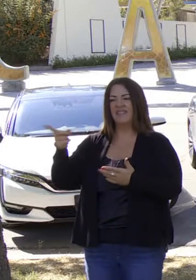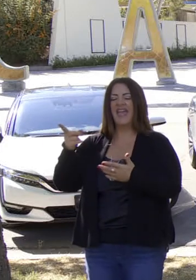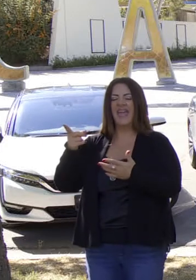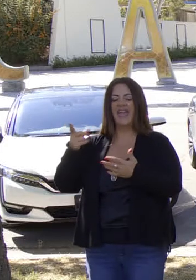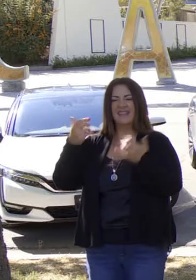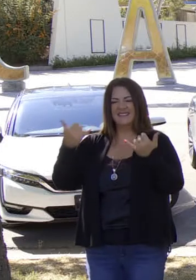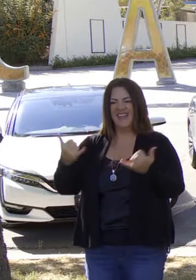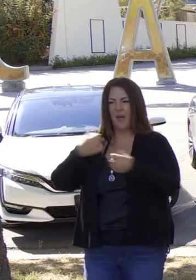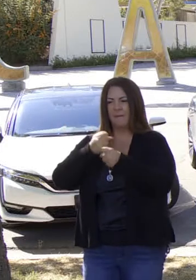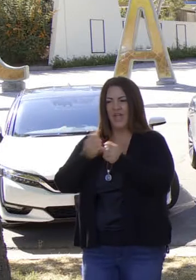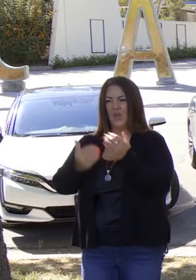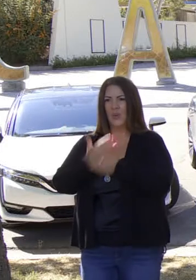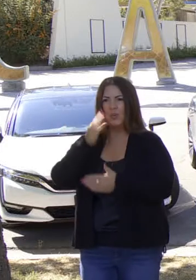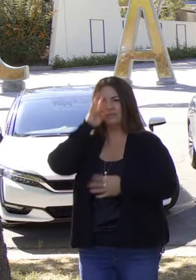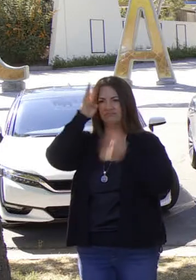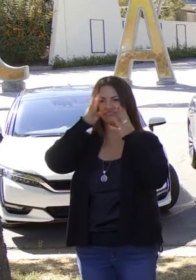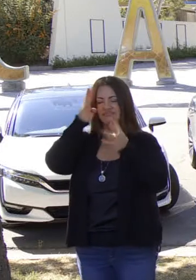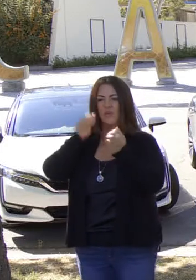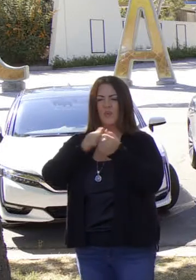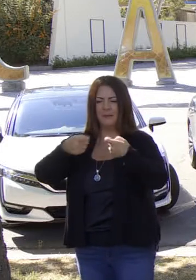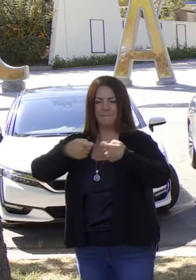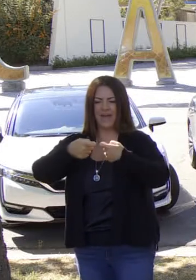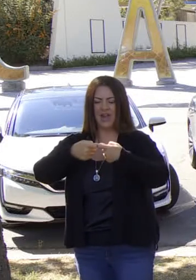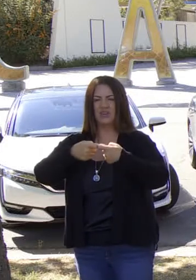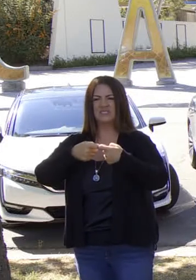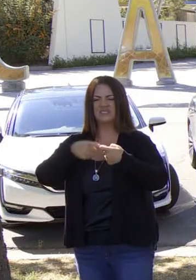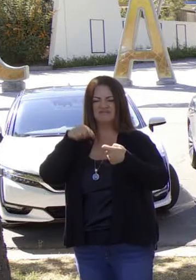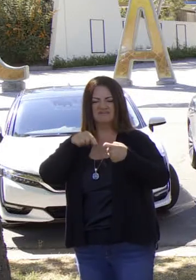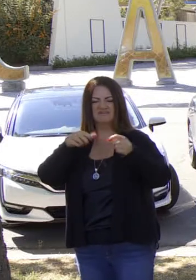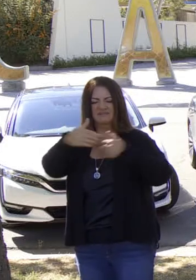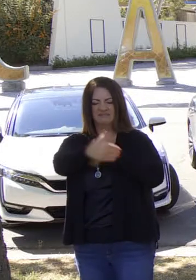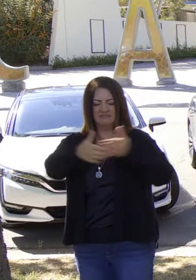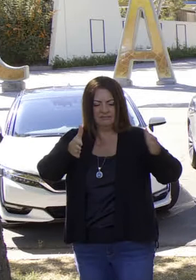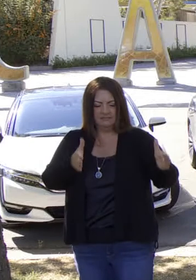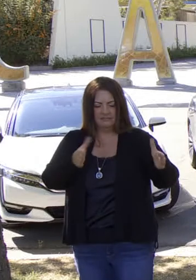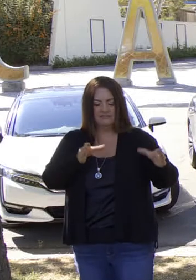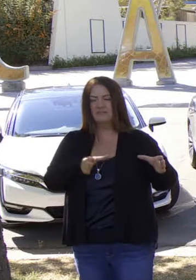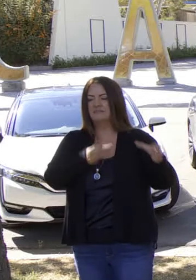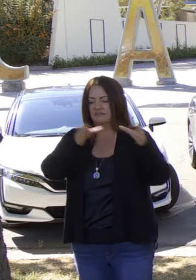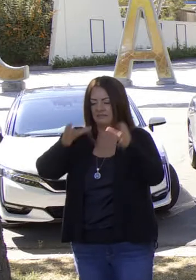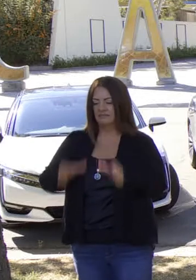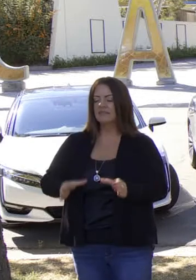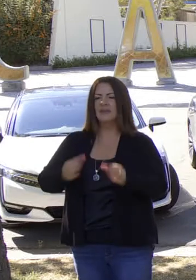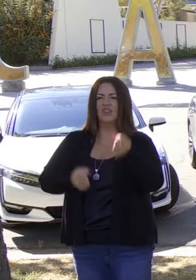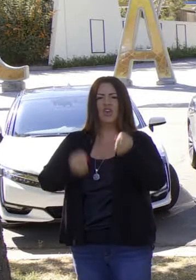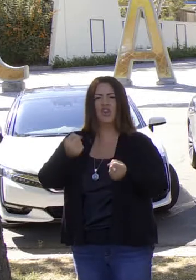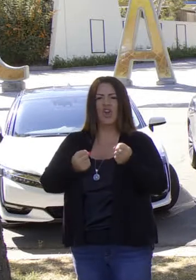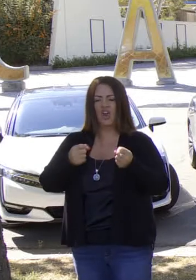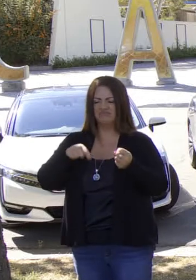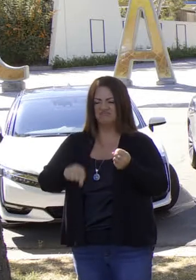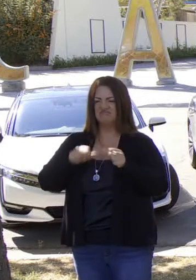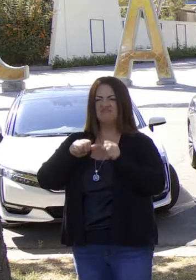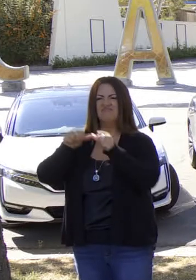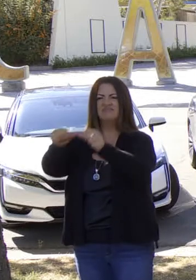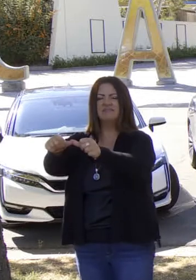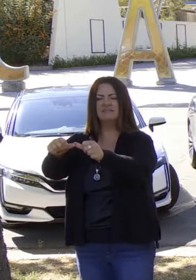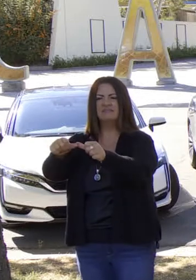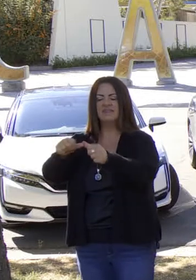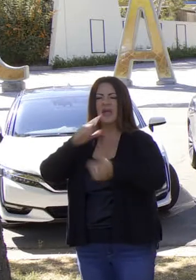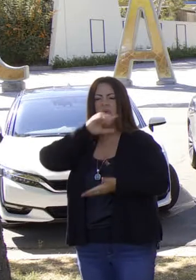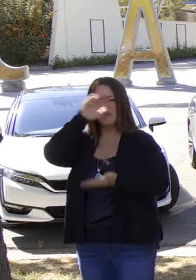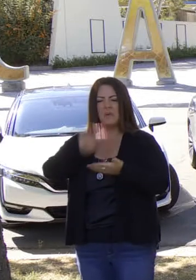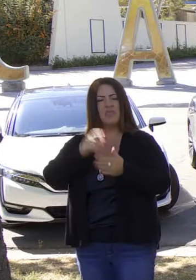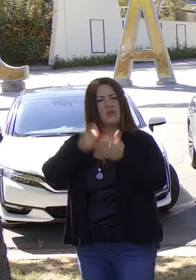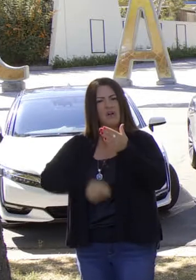avanzó nuevas innovaciones en baterías, acumuladores de energía, bajando el costo de estos, extendiendo la vida